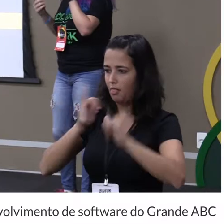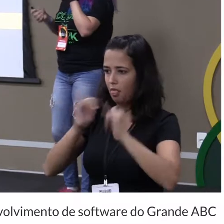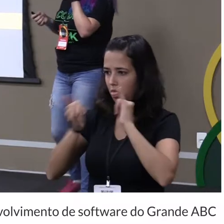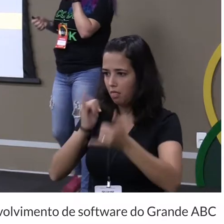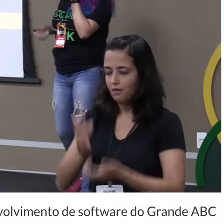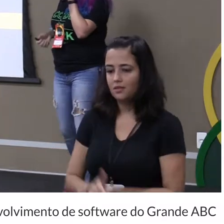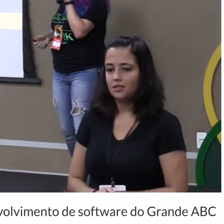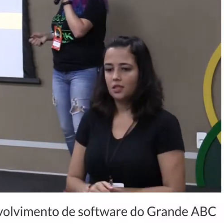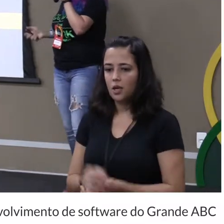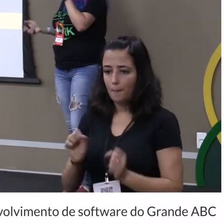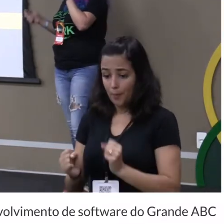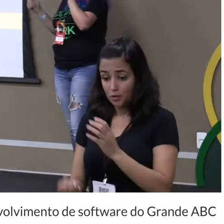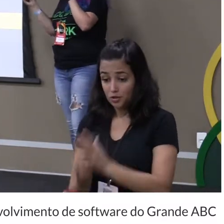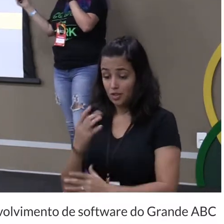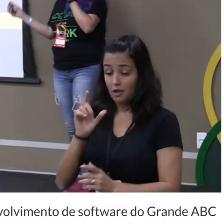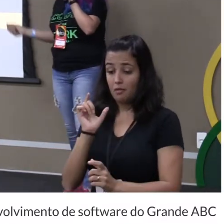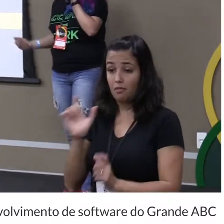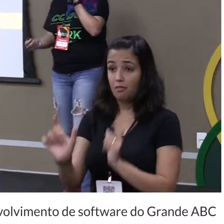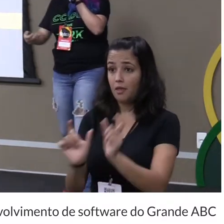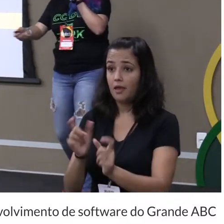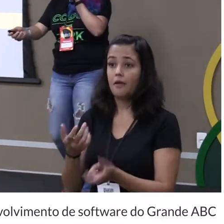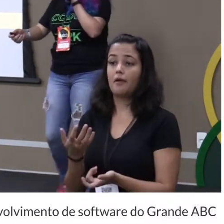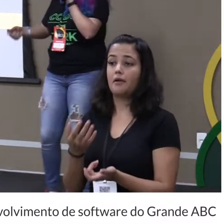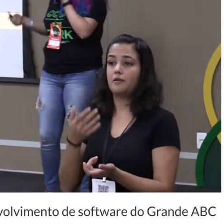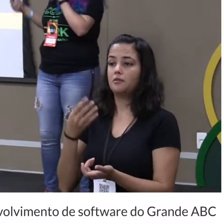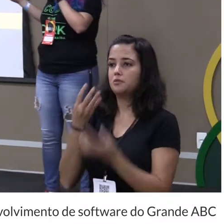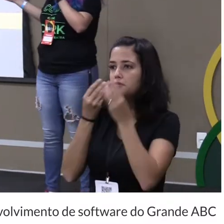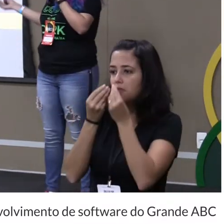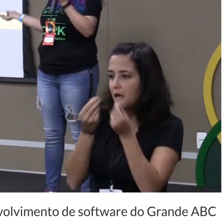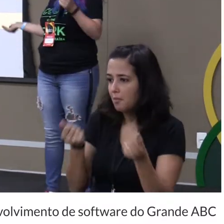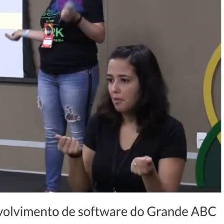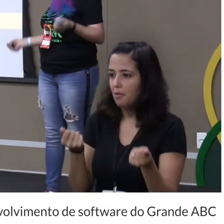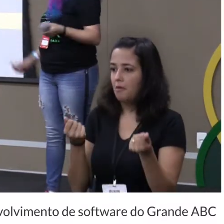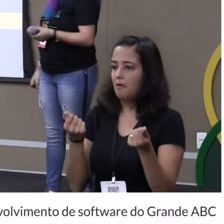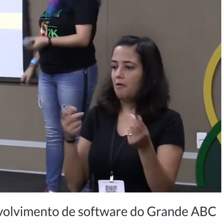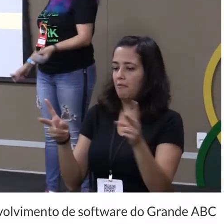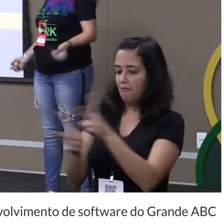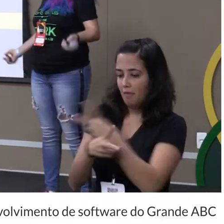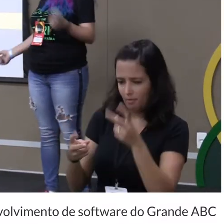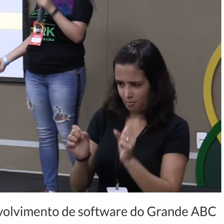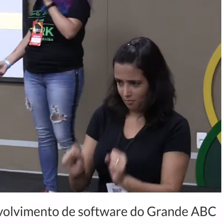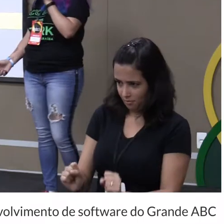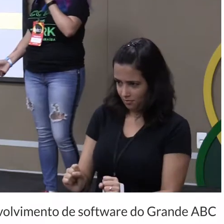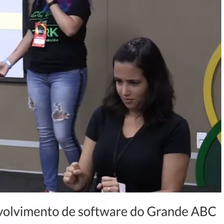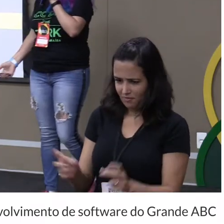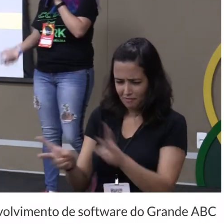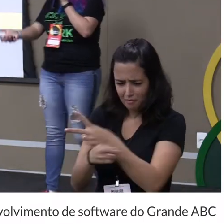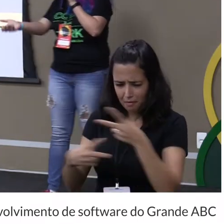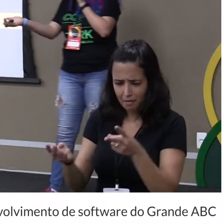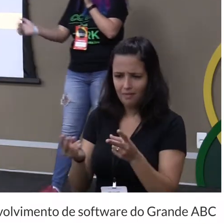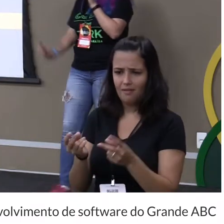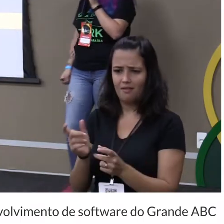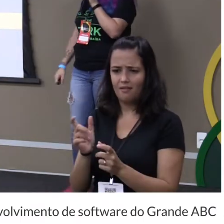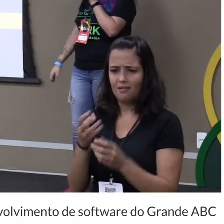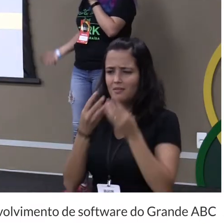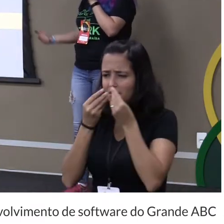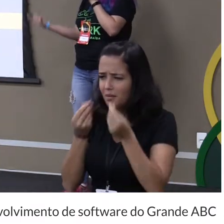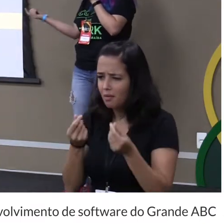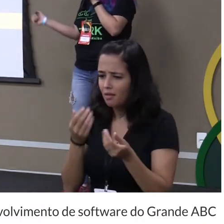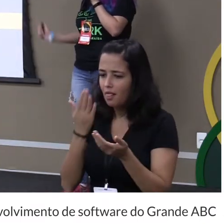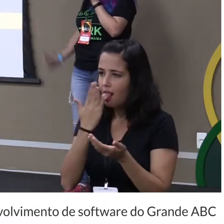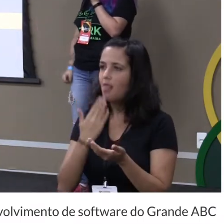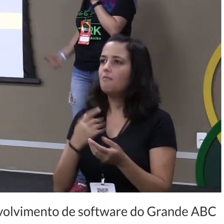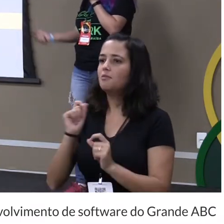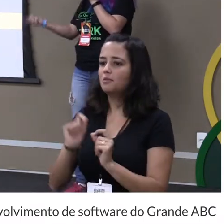galera achava tipo vou poder criar uma tag de vento de sabor tipo como assim gente vai lamber o que para